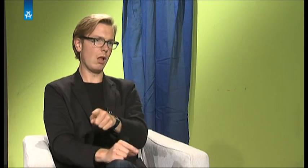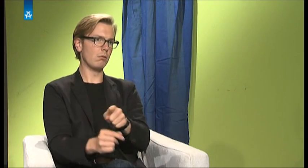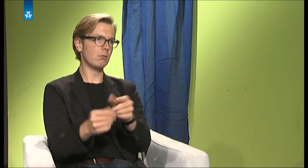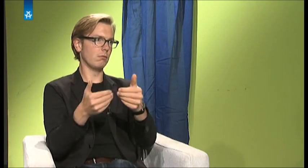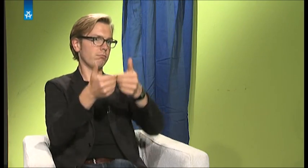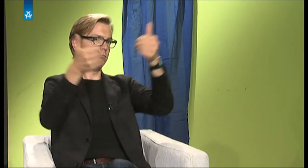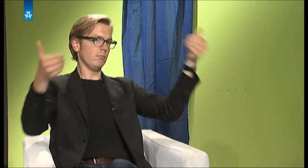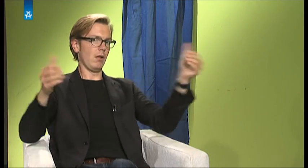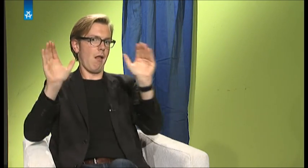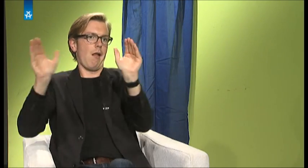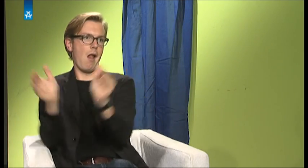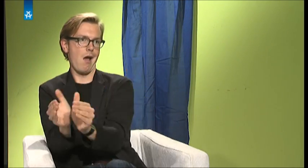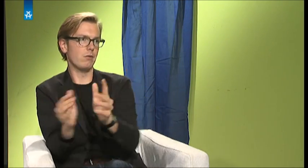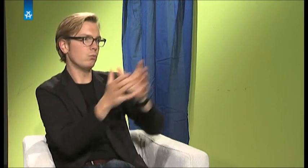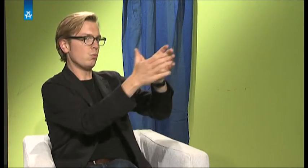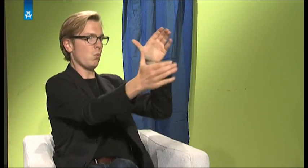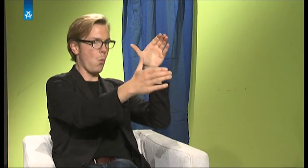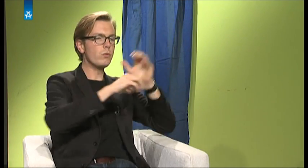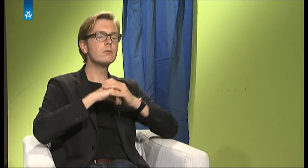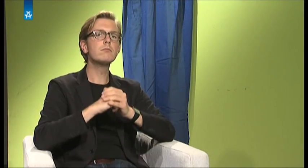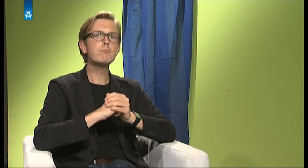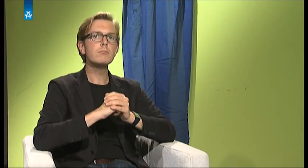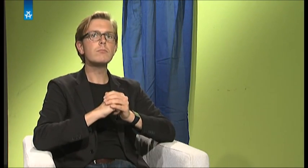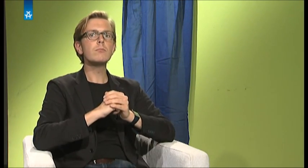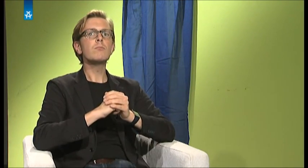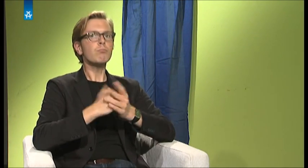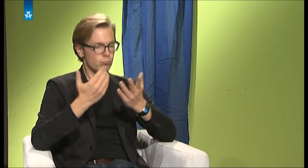kleinere Universität im Vergleich zu anderen amerikanischen Universitäten, wie man sie kennt.